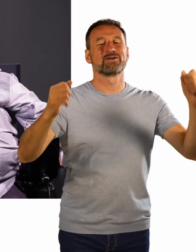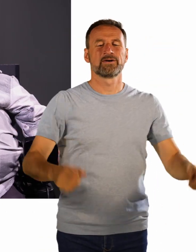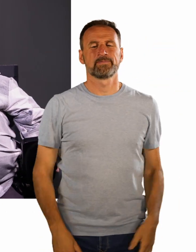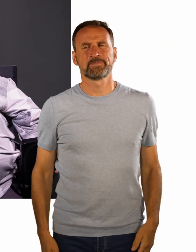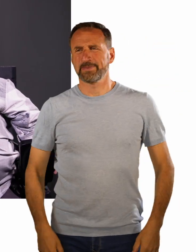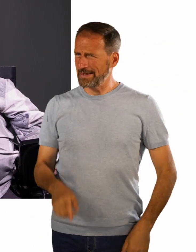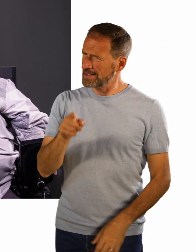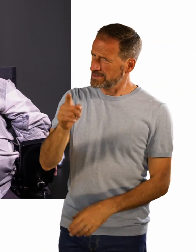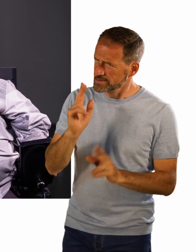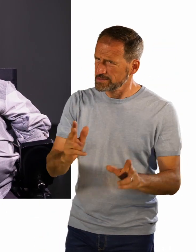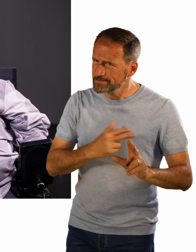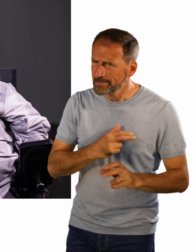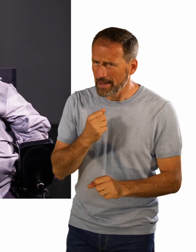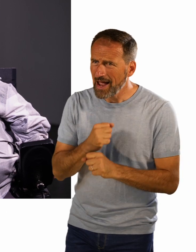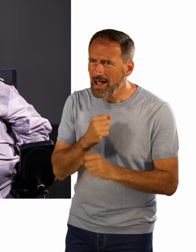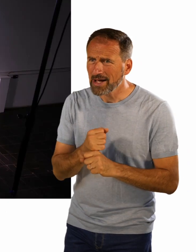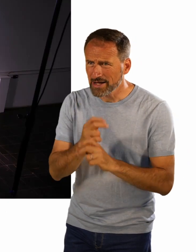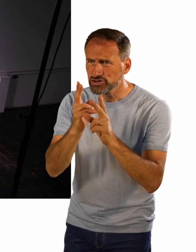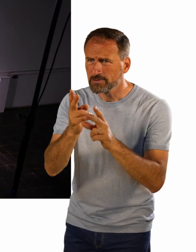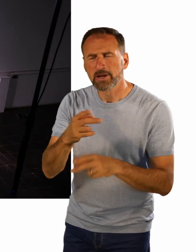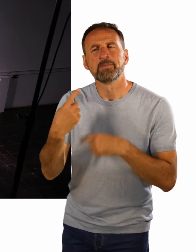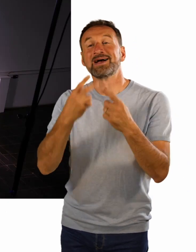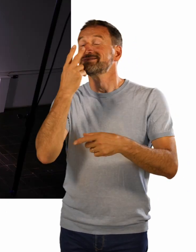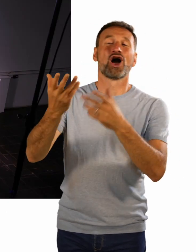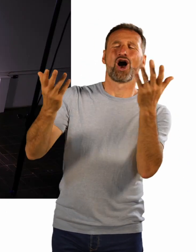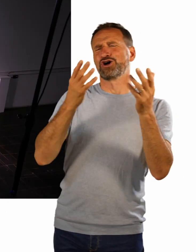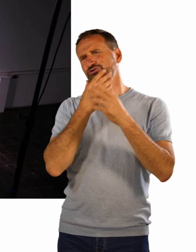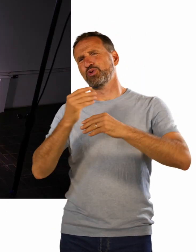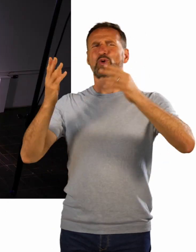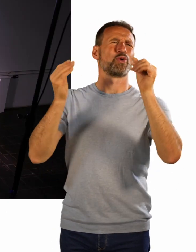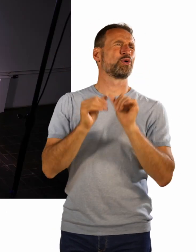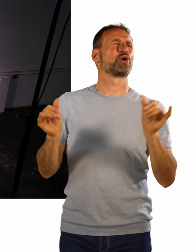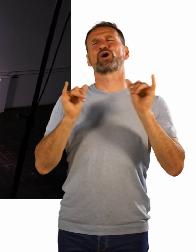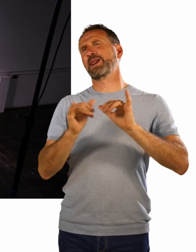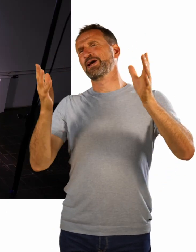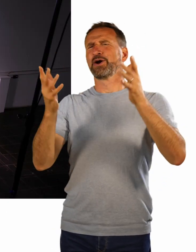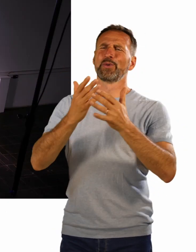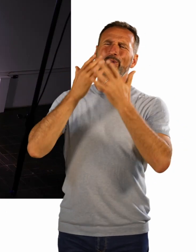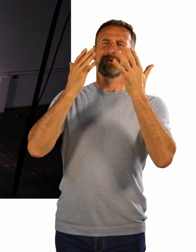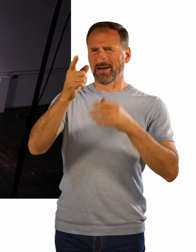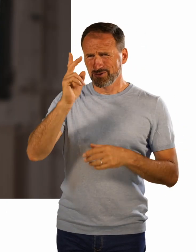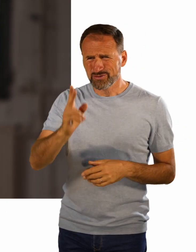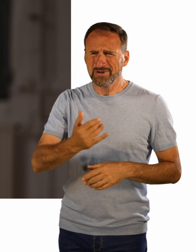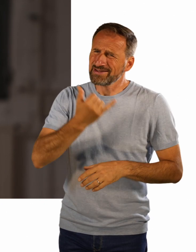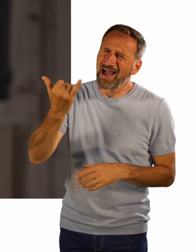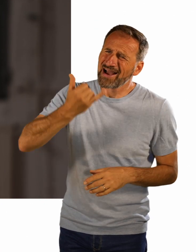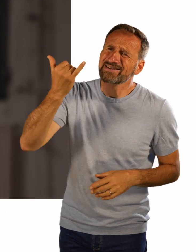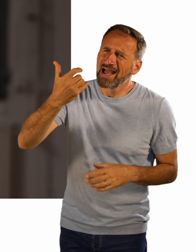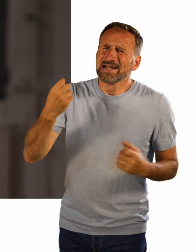Arbeit. Man denkt immer, oh wie schön, wir alle sind so glücklich. Aber dafür hast du ja jahrelang trainiert. Was tust du für deine